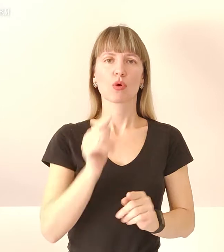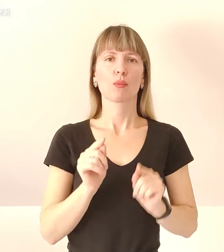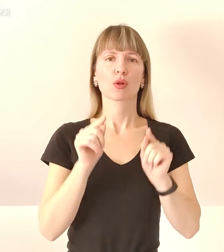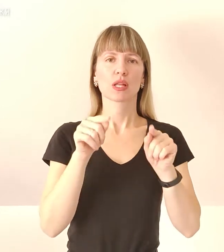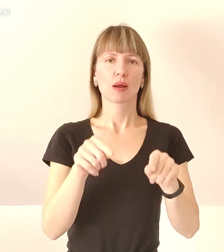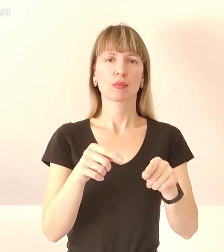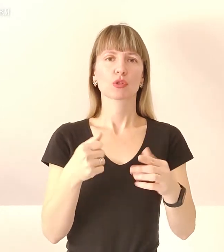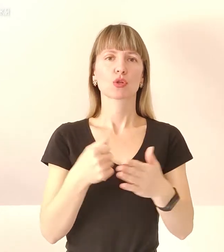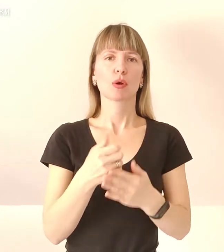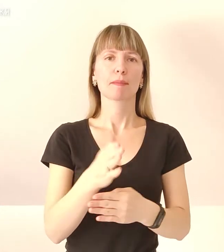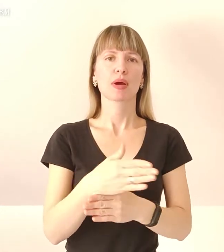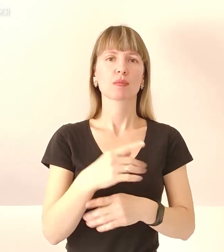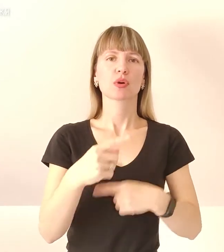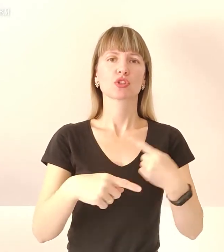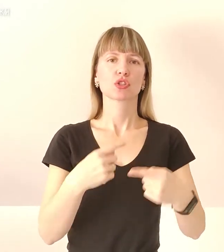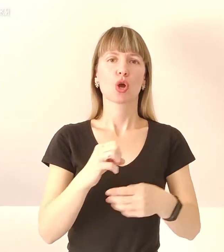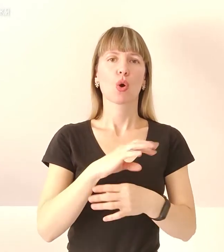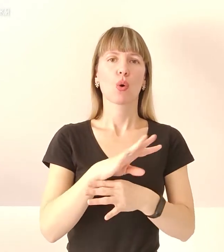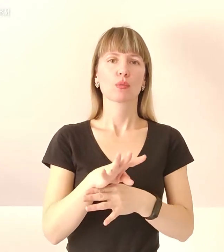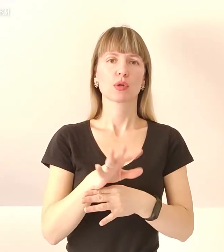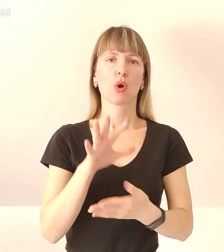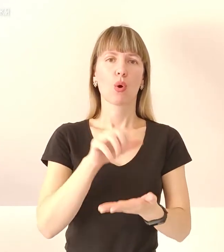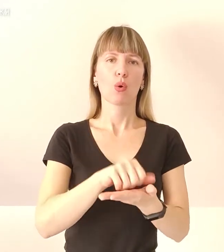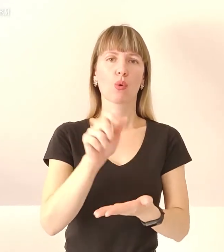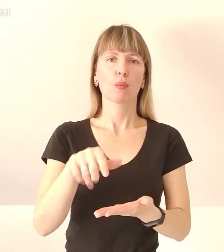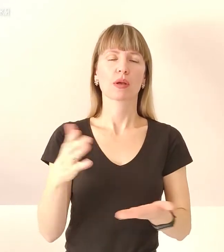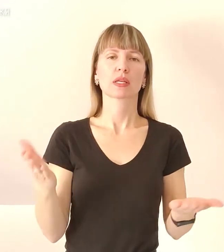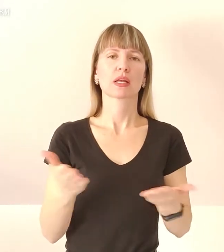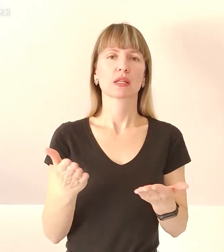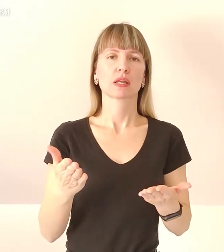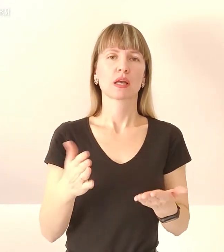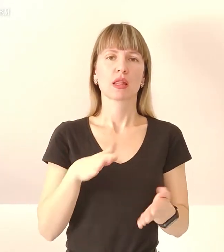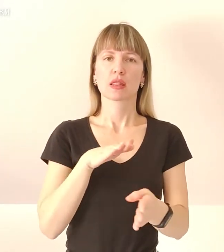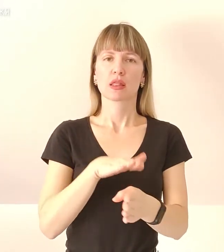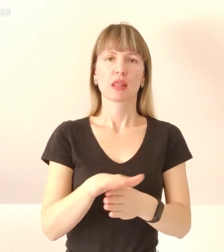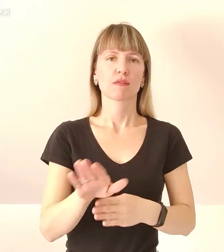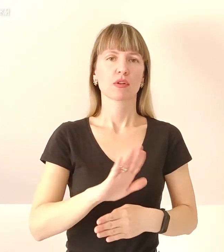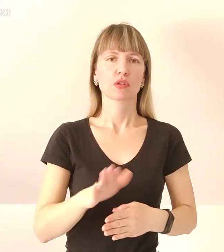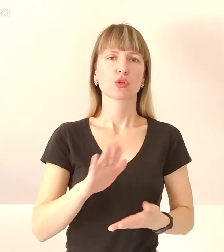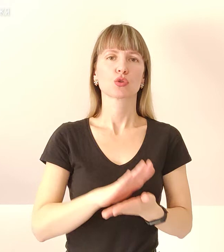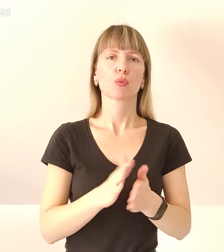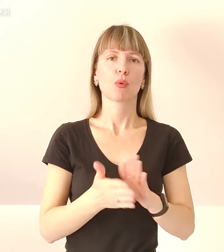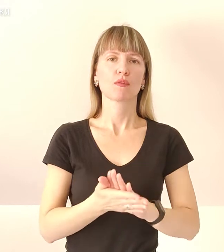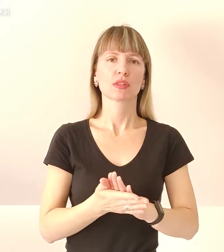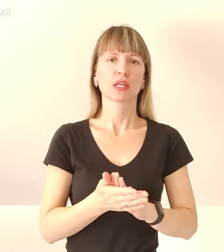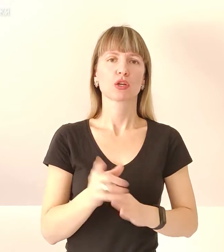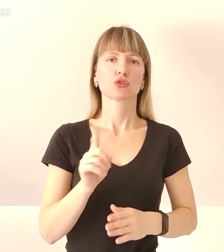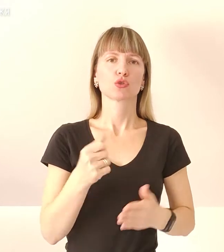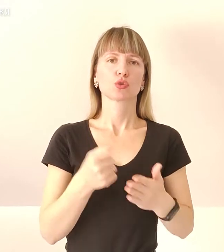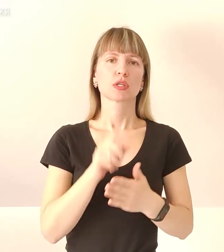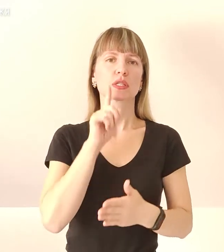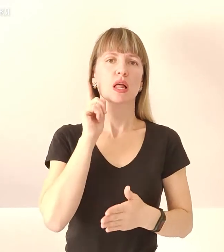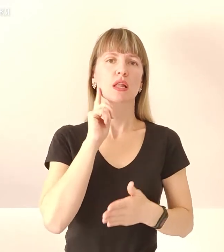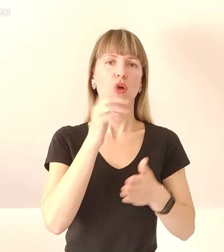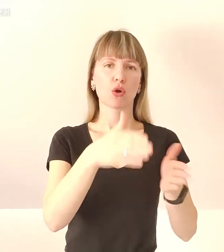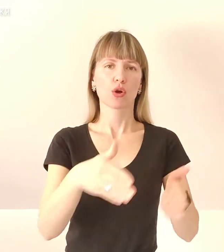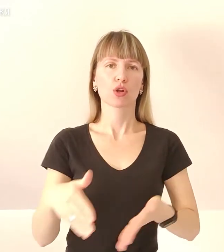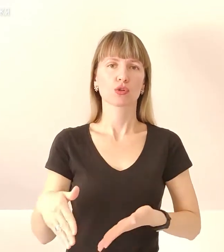до Маріуполя через обстріли окупанців, котрі не дотримуються домовленостей, що до Зеленого коридору. Водночас у